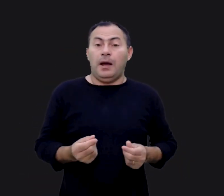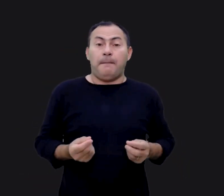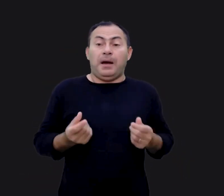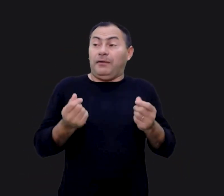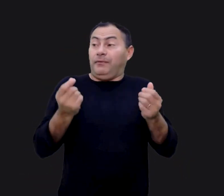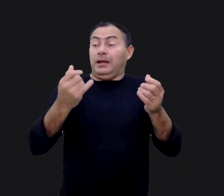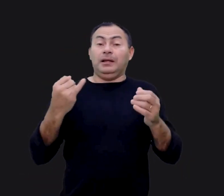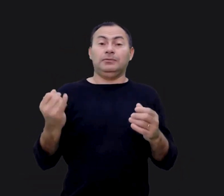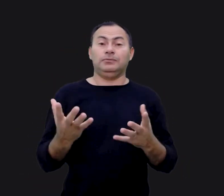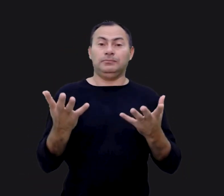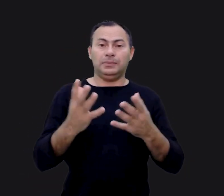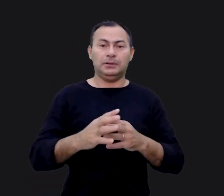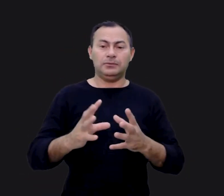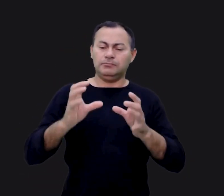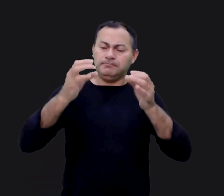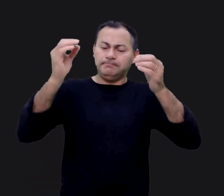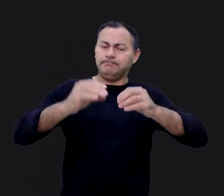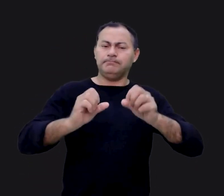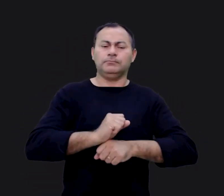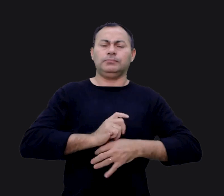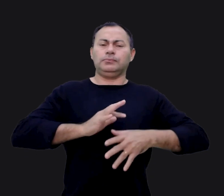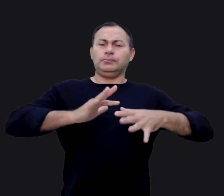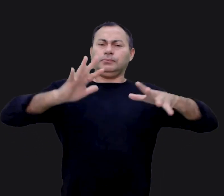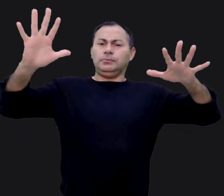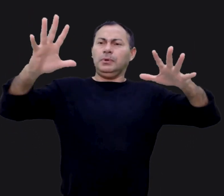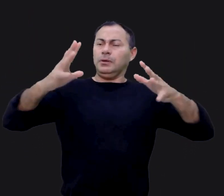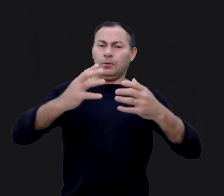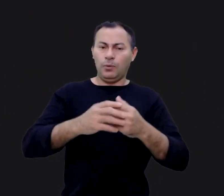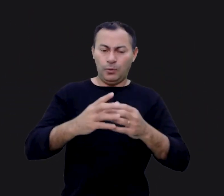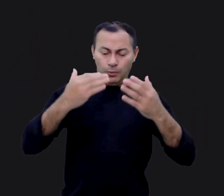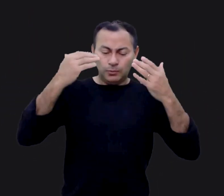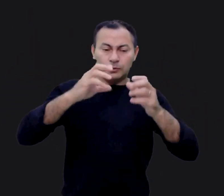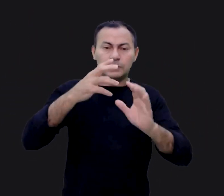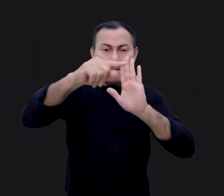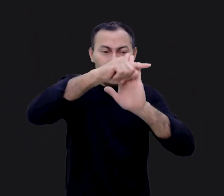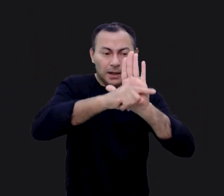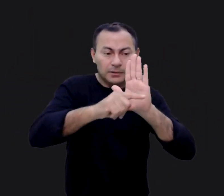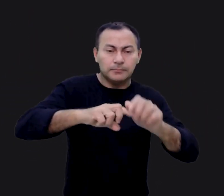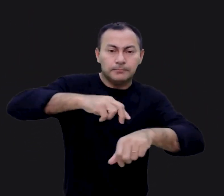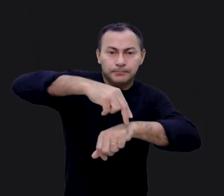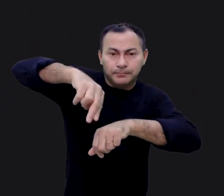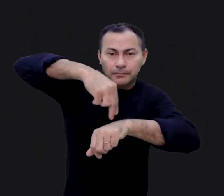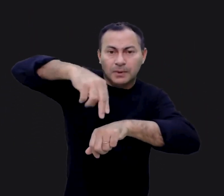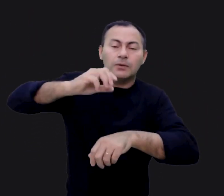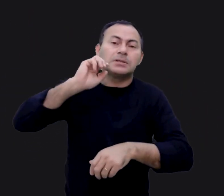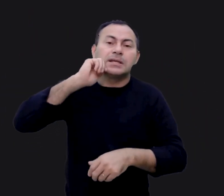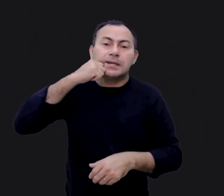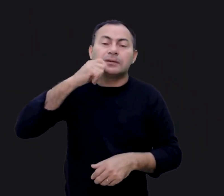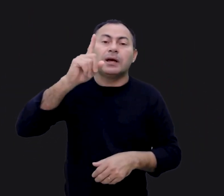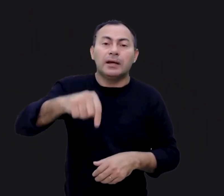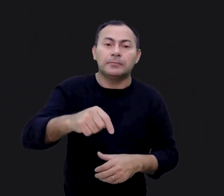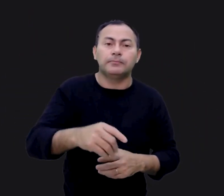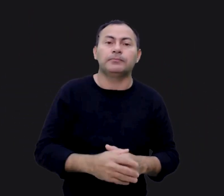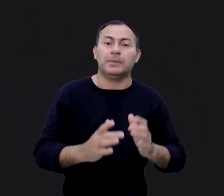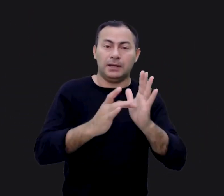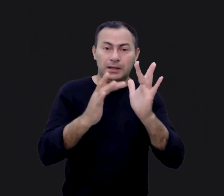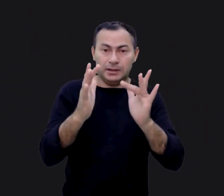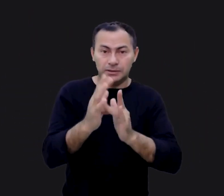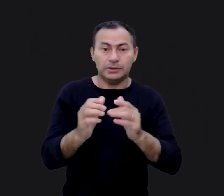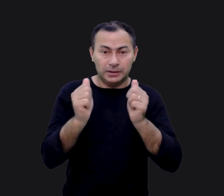riquezas e o esplendor do seu plano para as nações. O segredo é simplesmente esse, Cristo